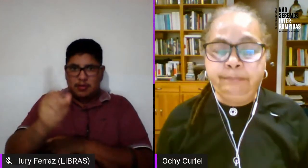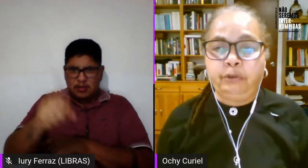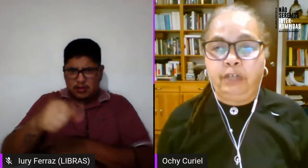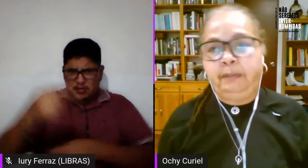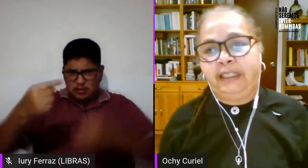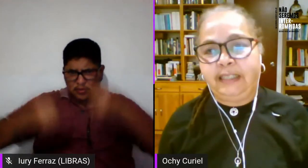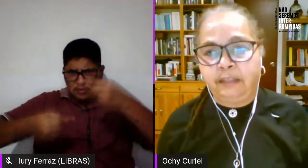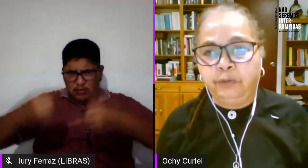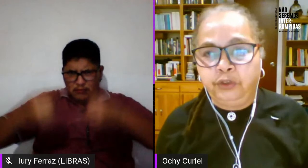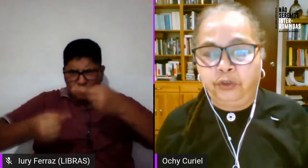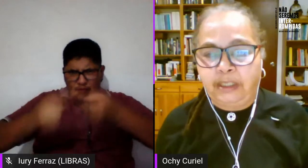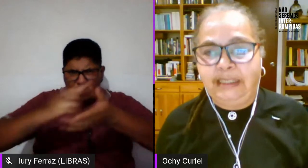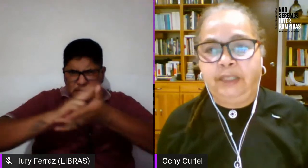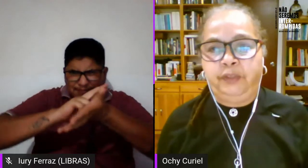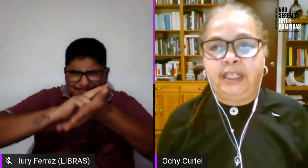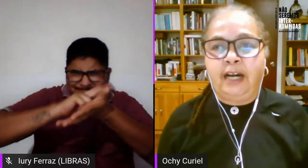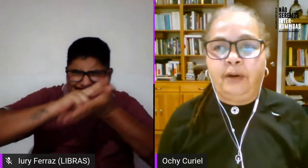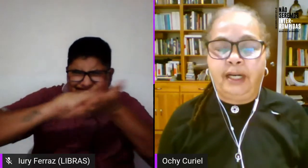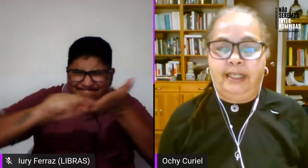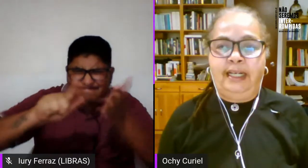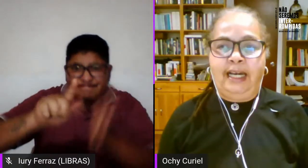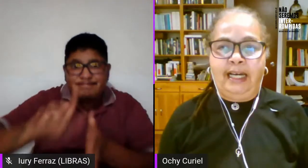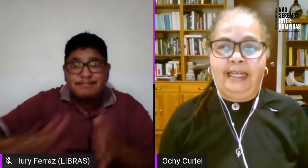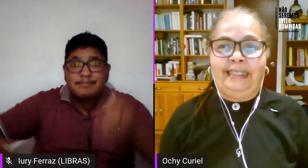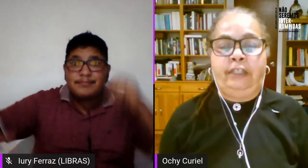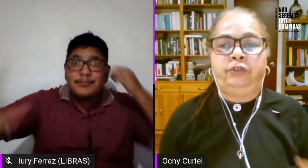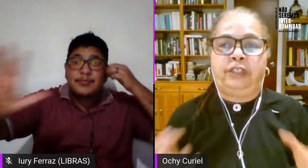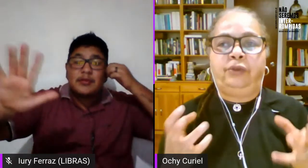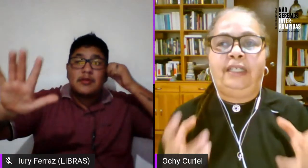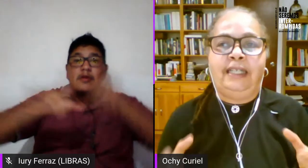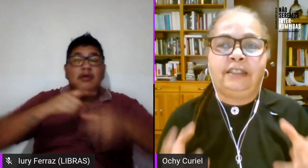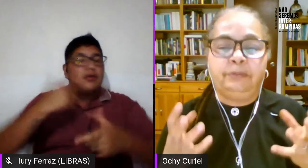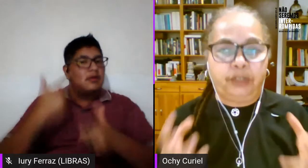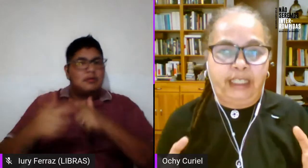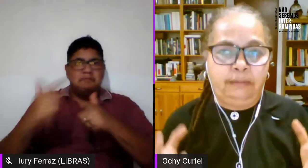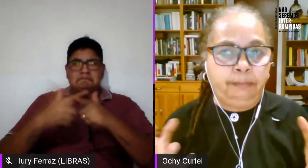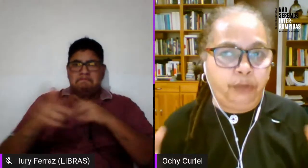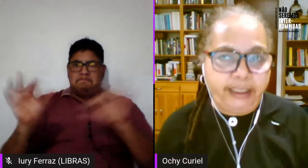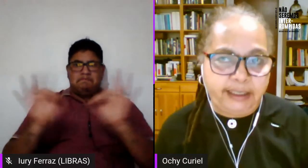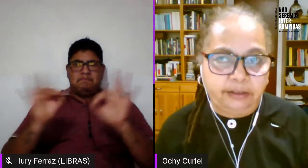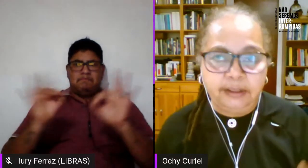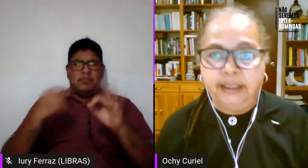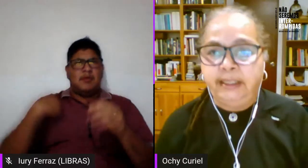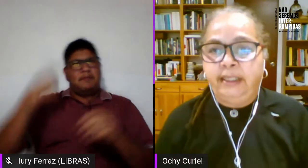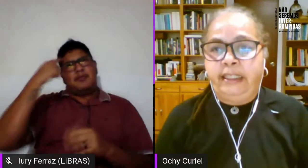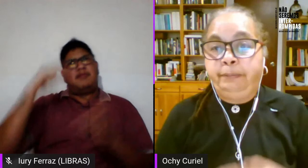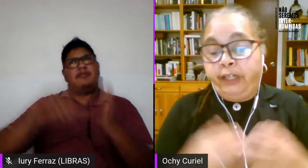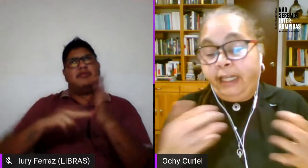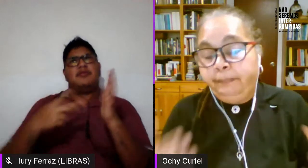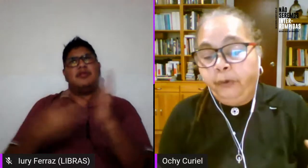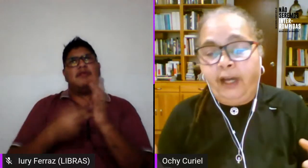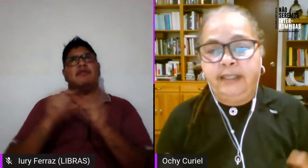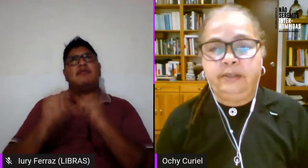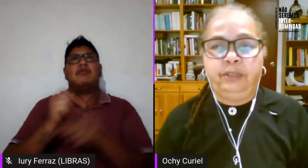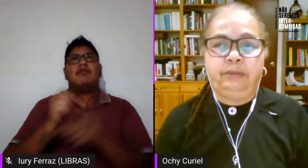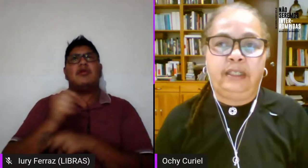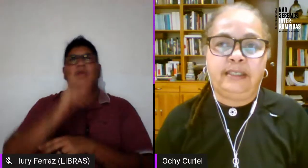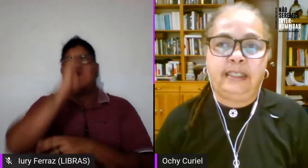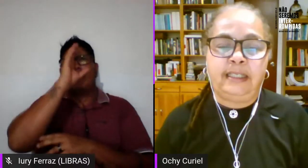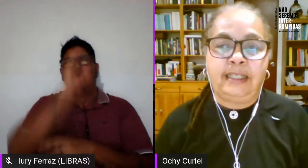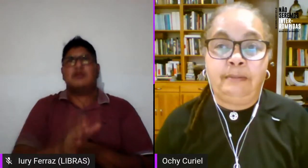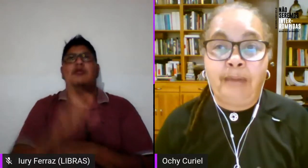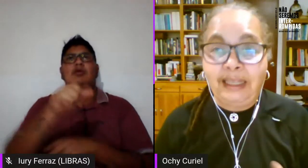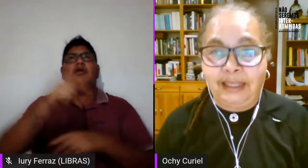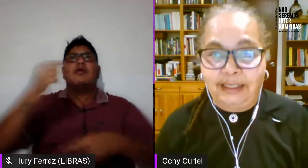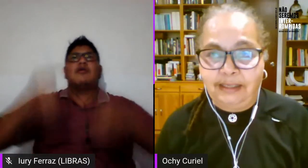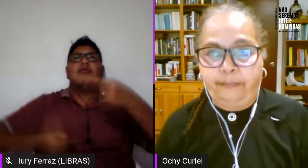sin problematizar mucho lo que significaba la heterosexualidad como régimen político y por ejemplo ahí surgen